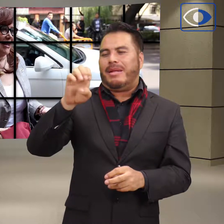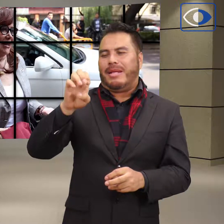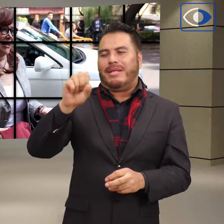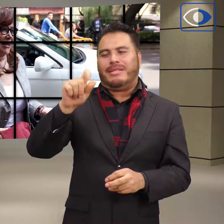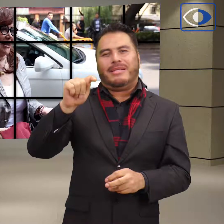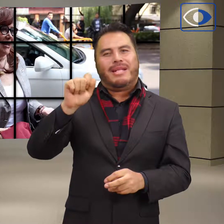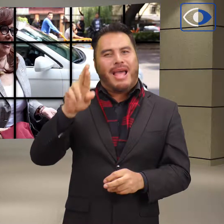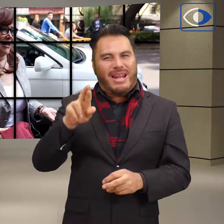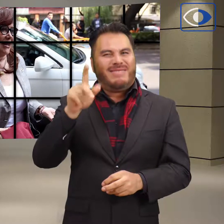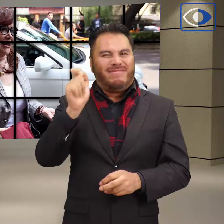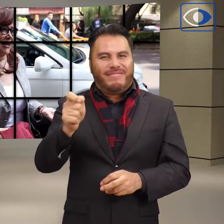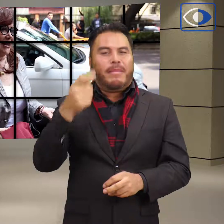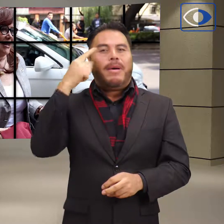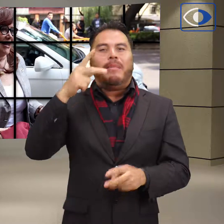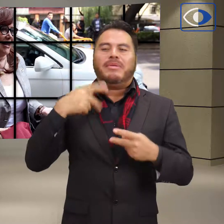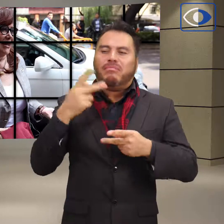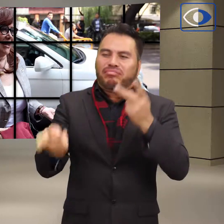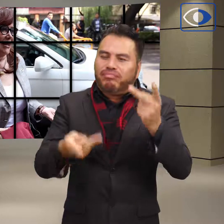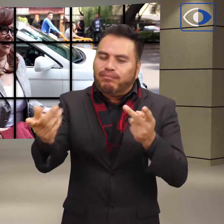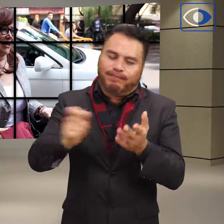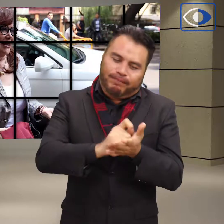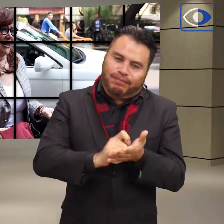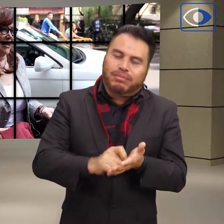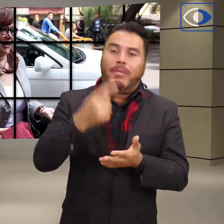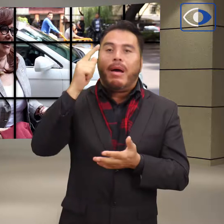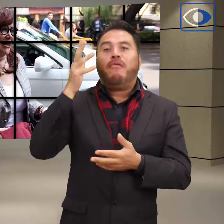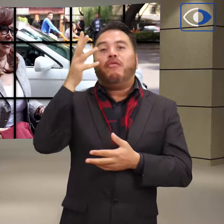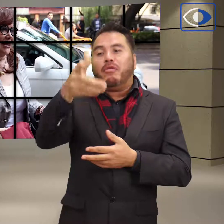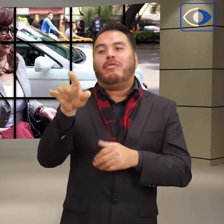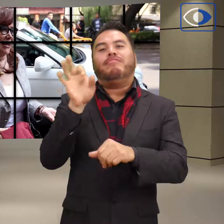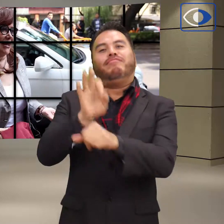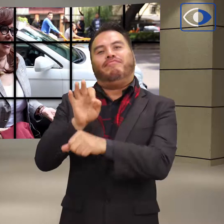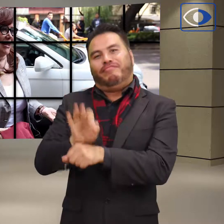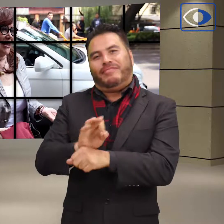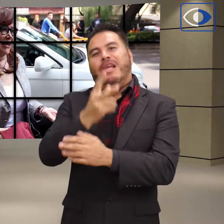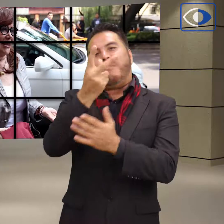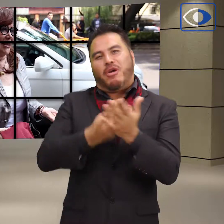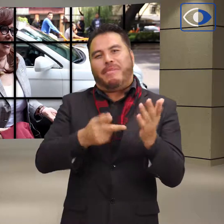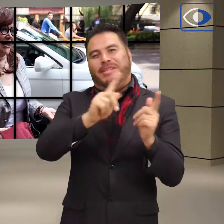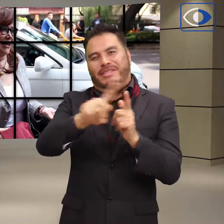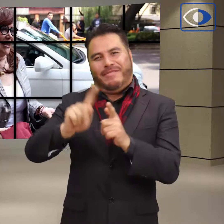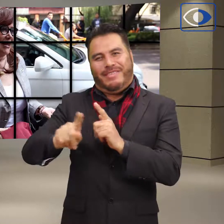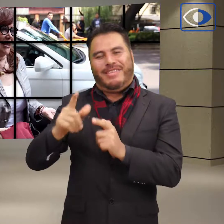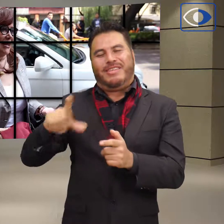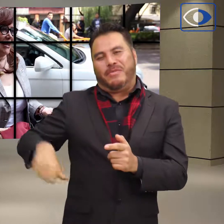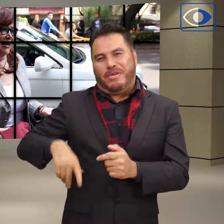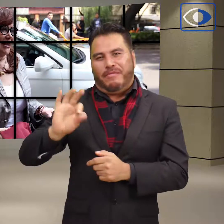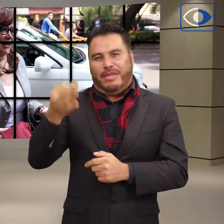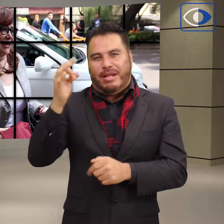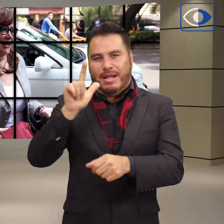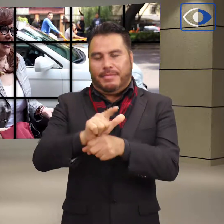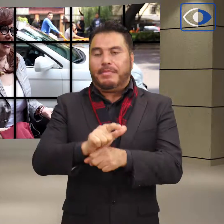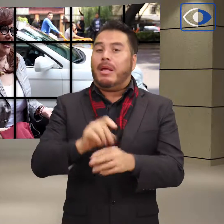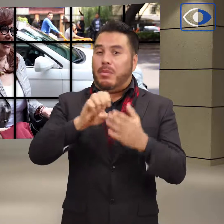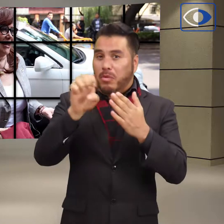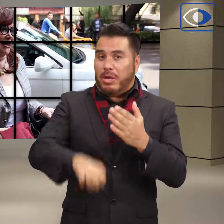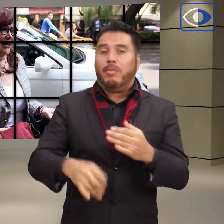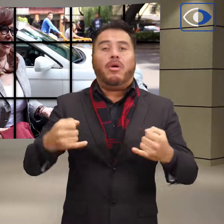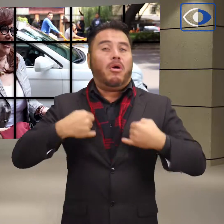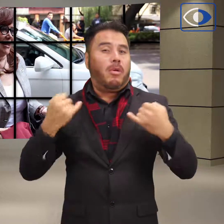persona que pueda calificar para ser beneficiado en los programas de apoyo que el gobierno federal ofrece. En este perfil se encuentran